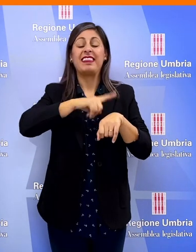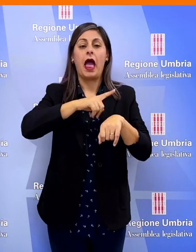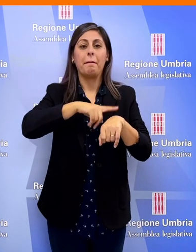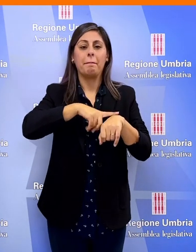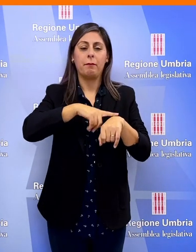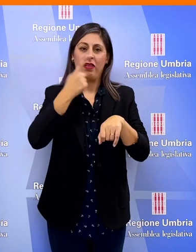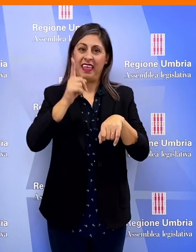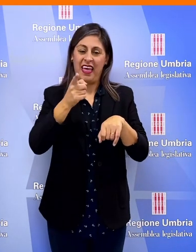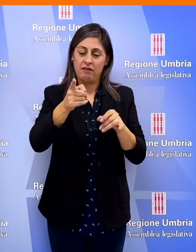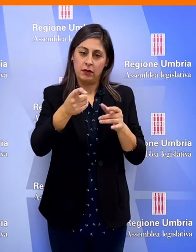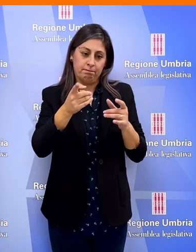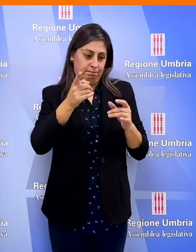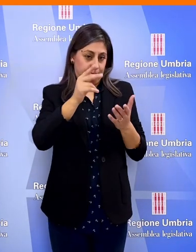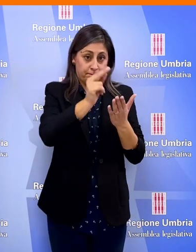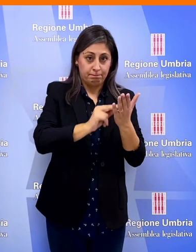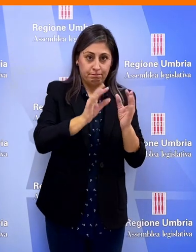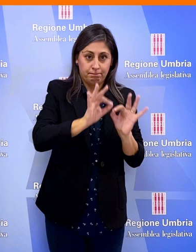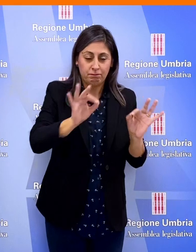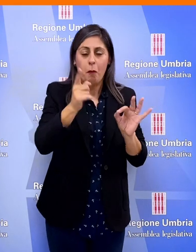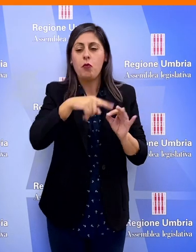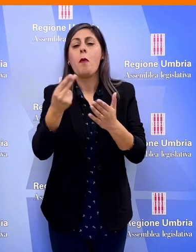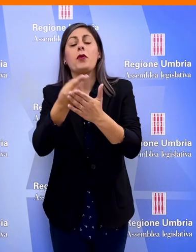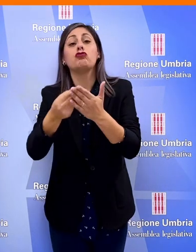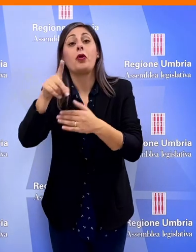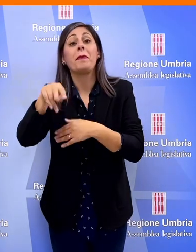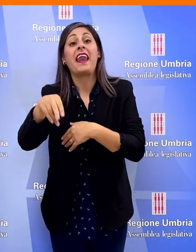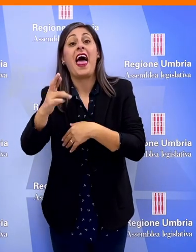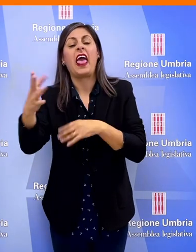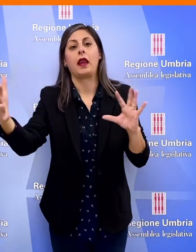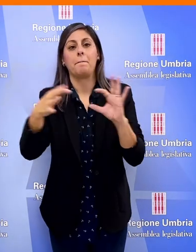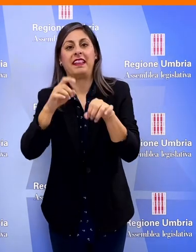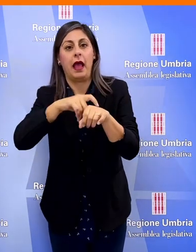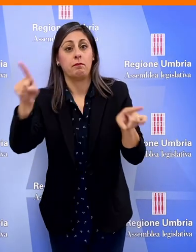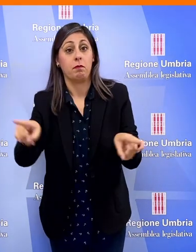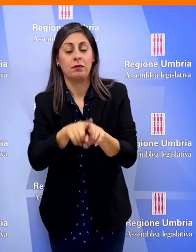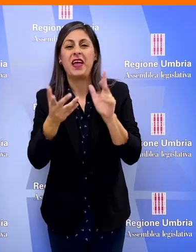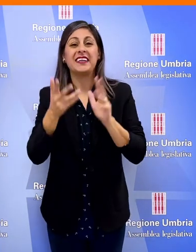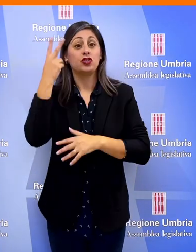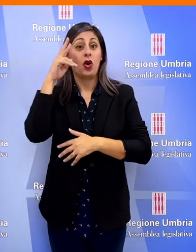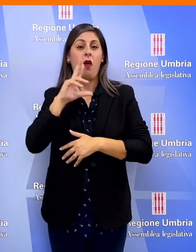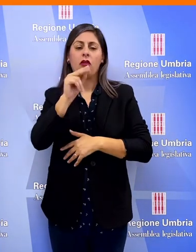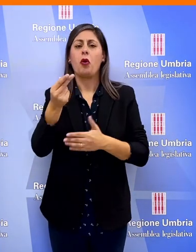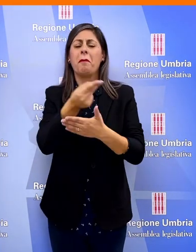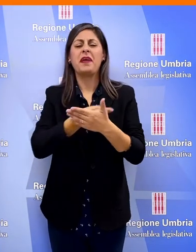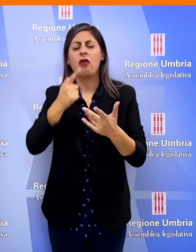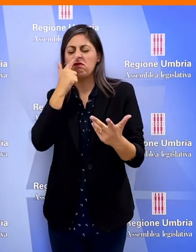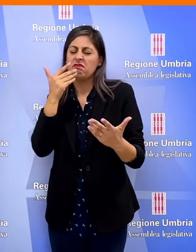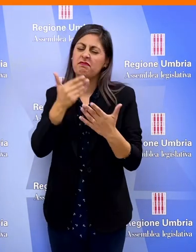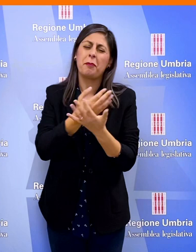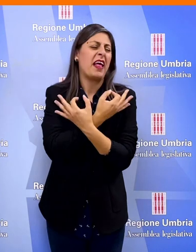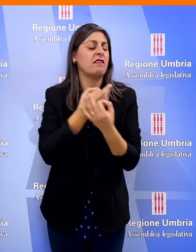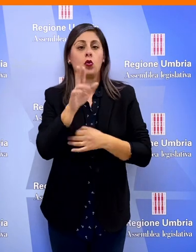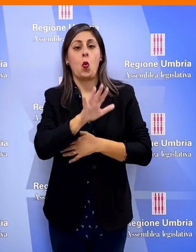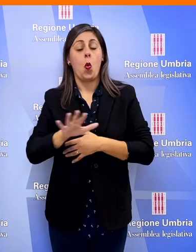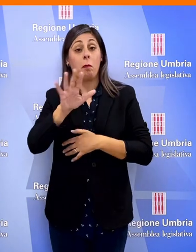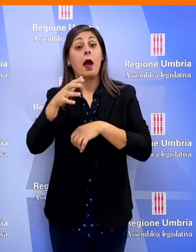adeguare i tempi di vigenza a quelli di realizzazione dei progetti del PNRR l'assessore Coletto ha detto che si tratta di un piano su misura per